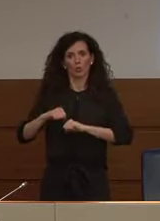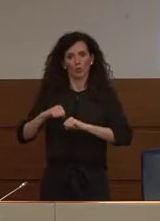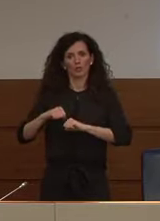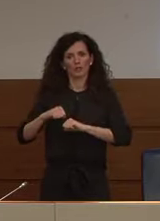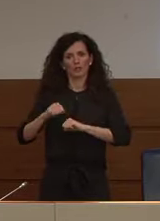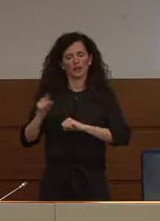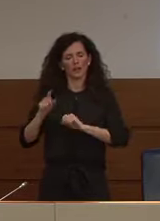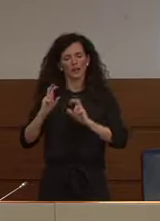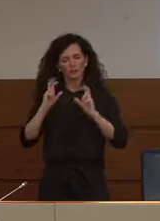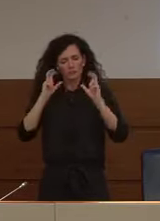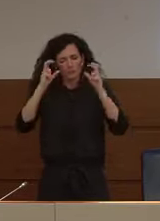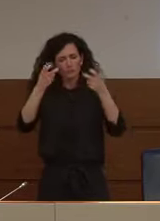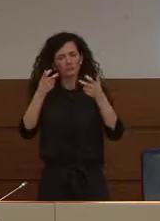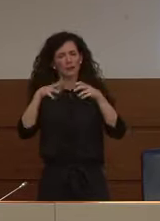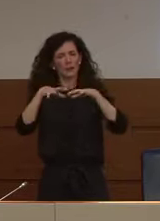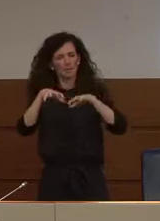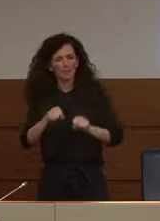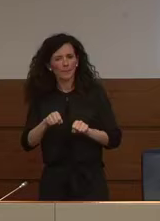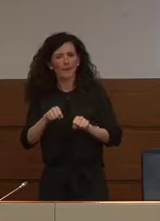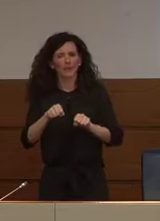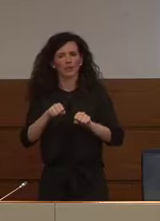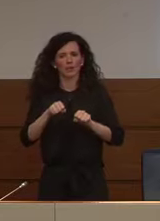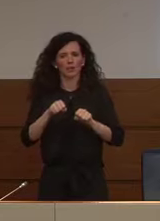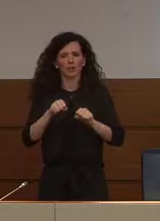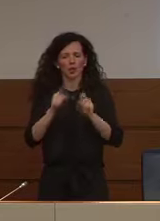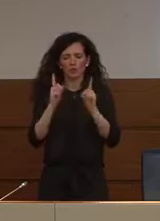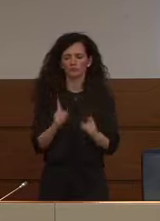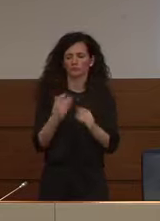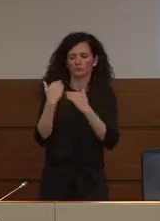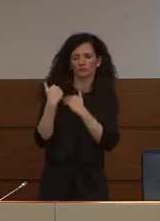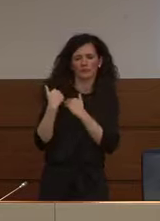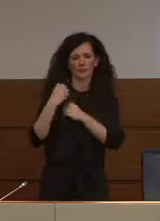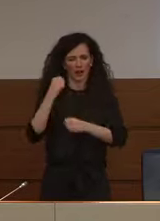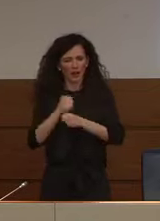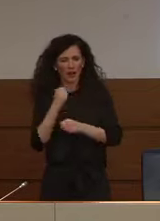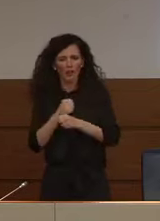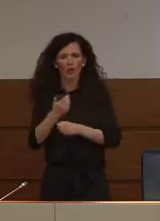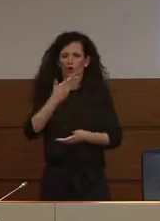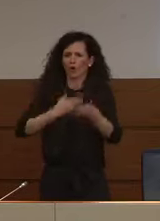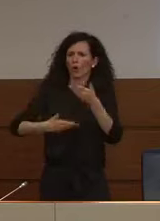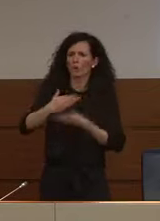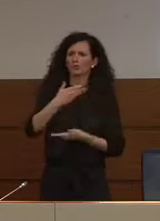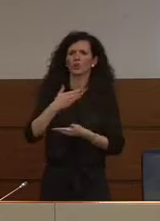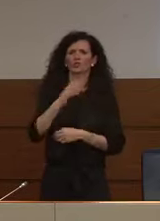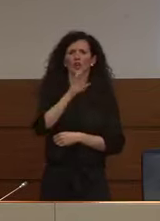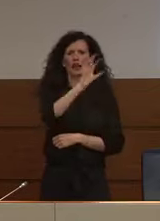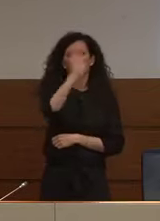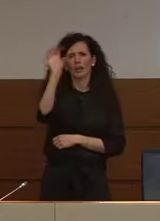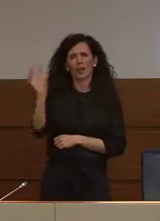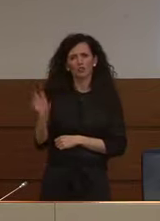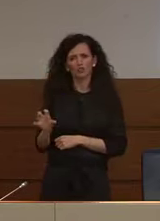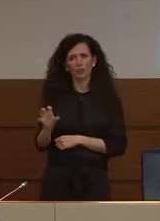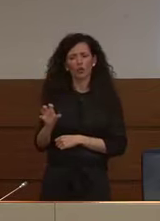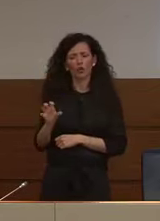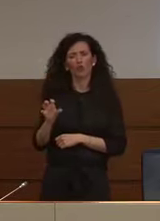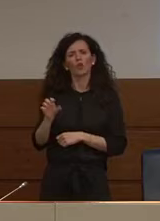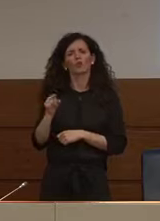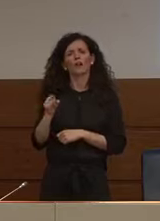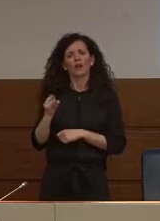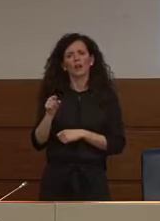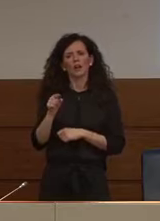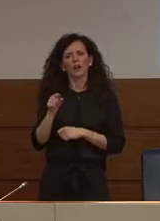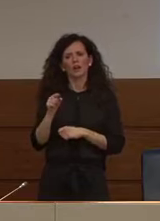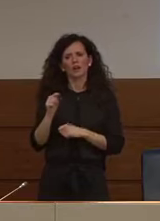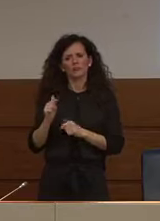tutte le sue articolazioni e in collaborazione con le Regioni per rendere omogenei